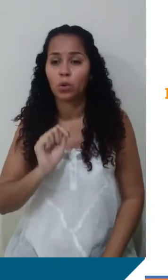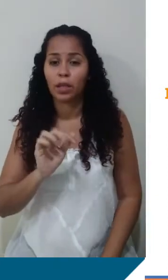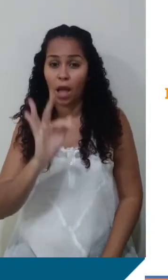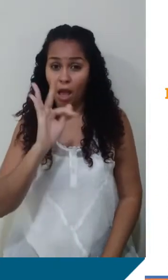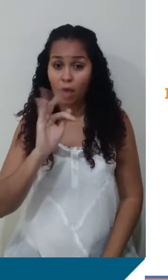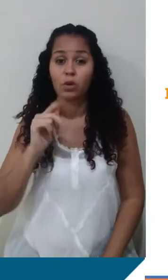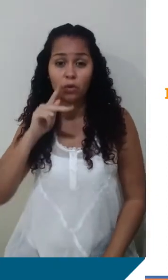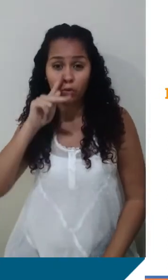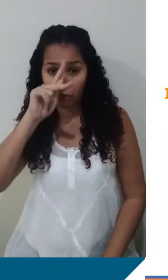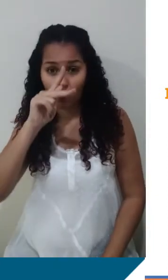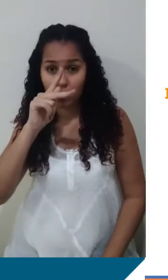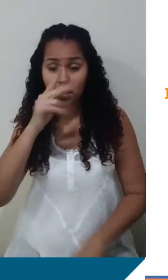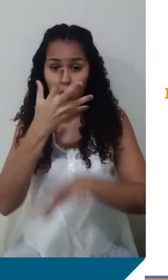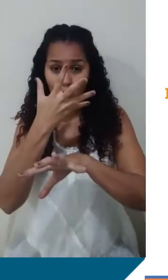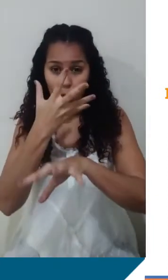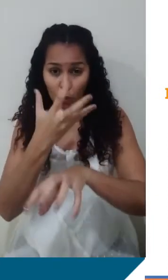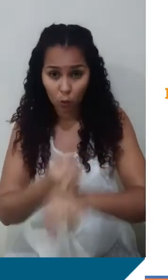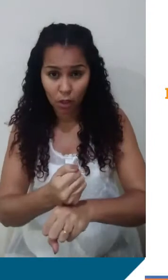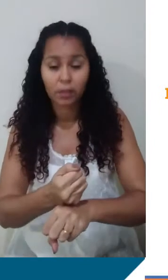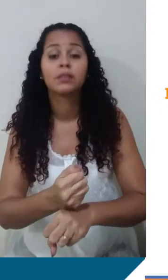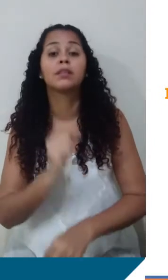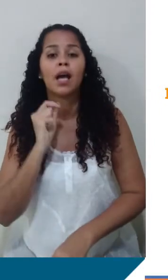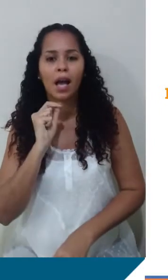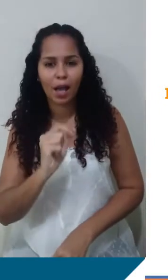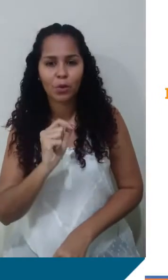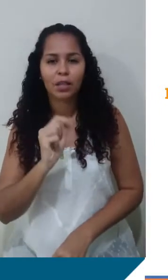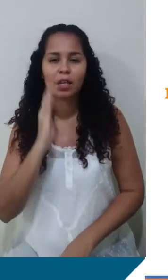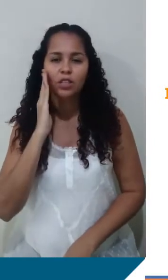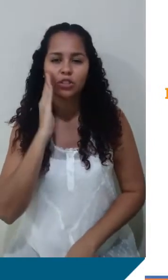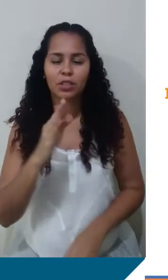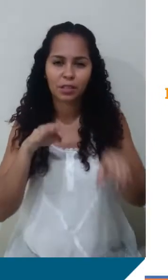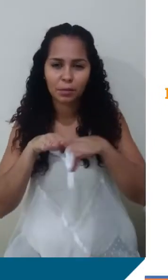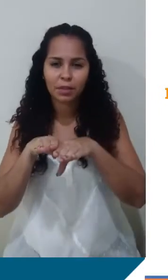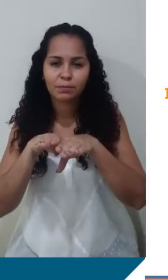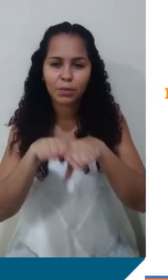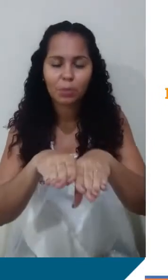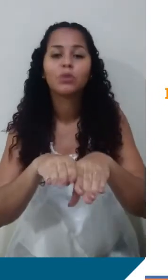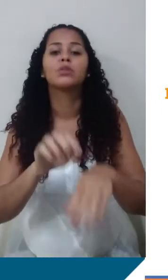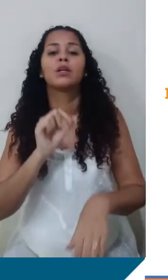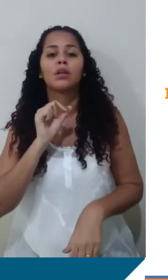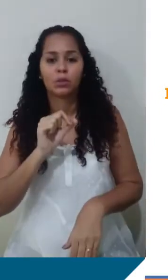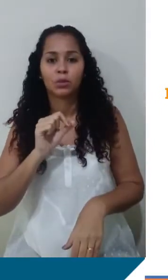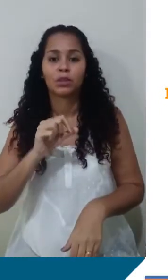corpos se atraem, é diretamente proporcional ao produto de suas massas. Então o que ele quis dizer?